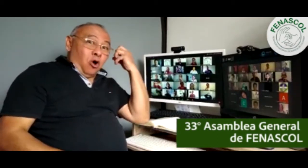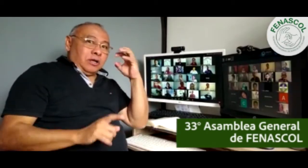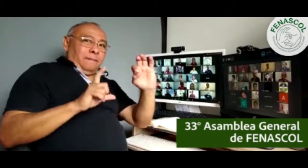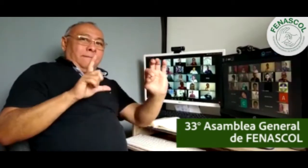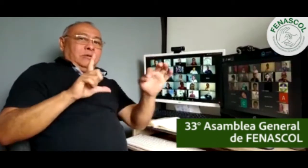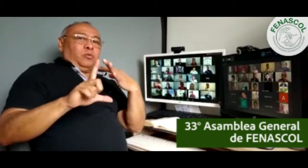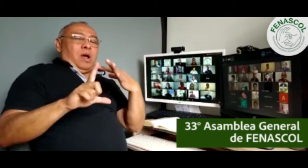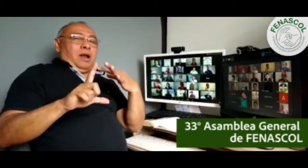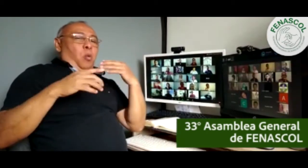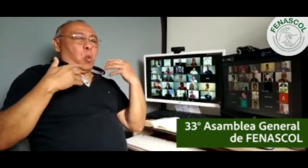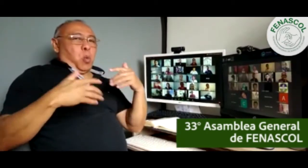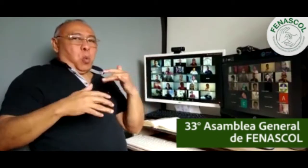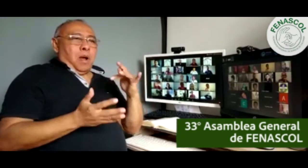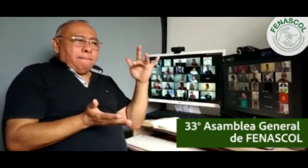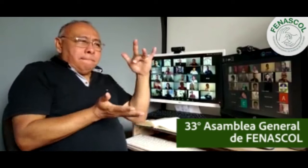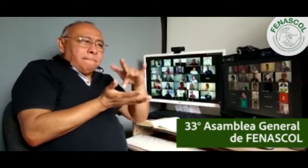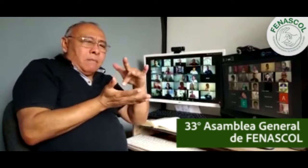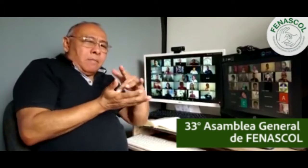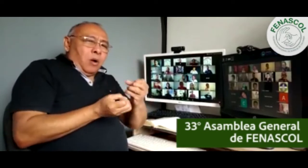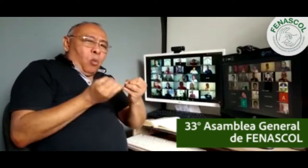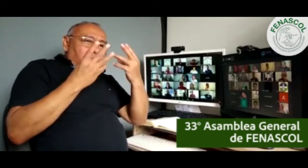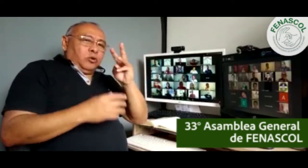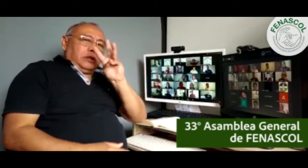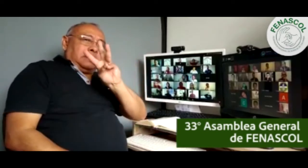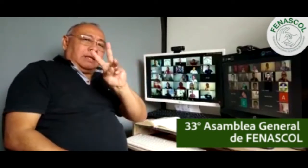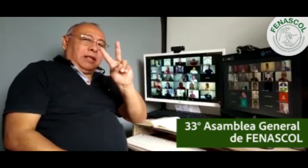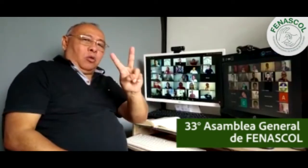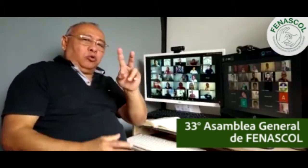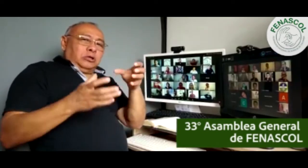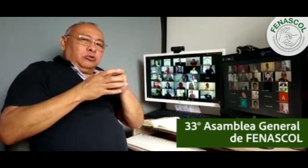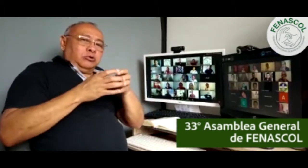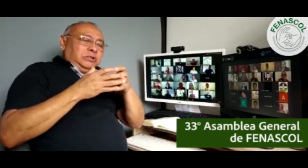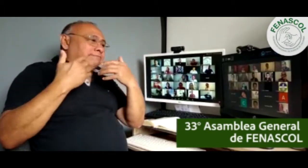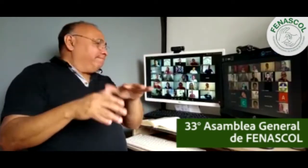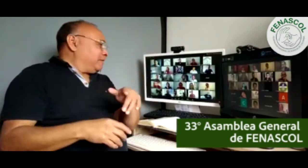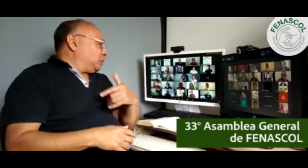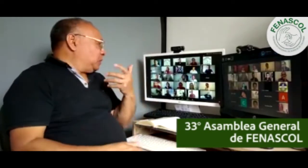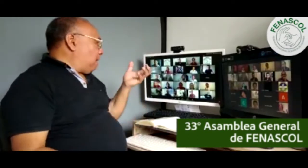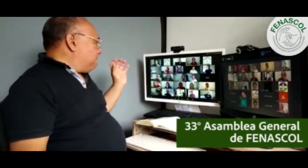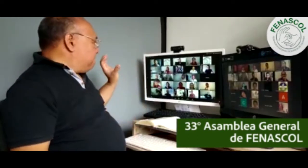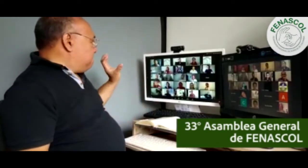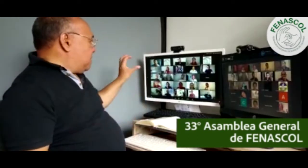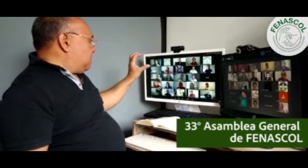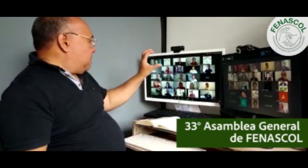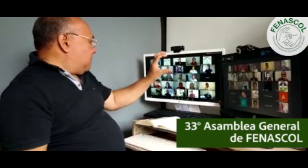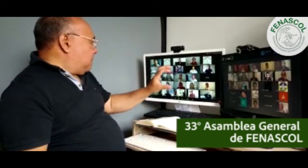vez en la historia que la realizamos a través de una plataforma virtual, con la participación en esta ocasión de 32